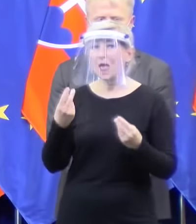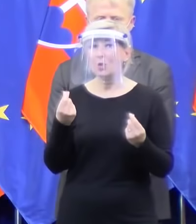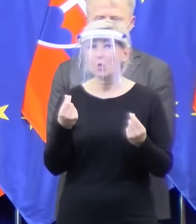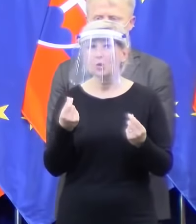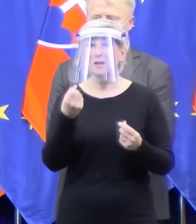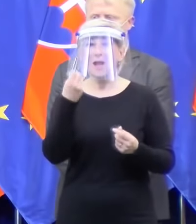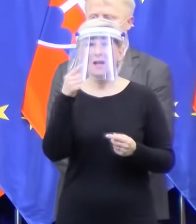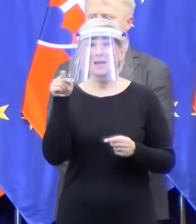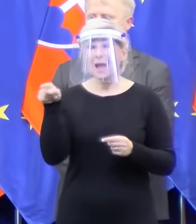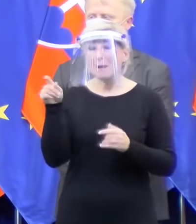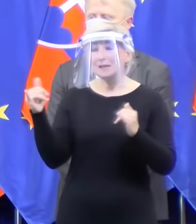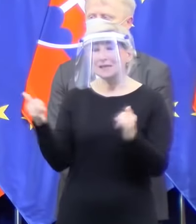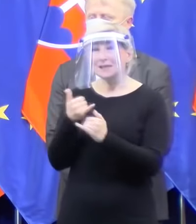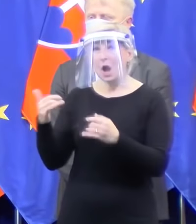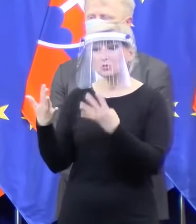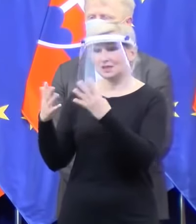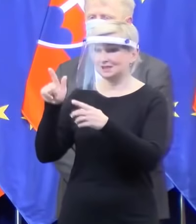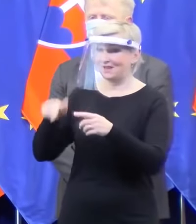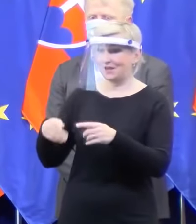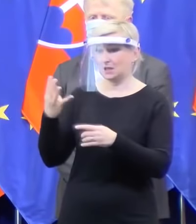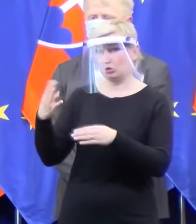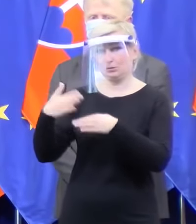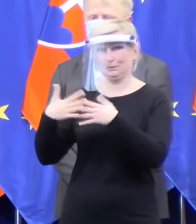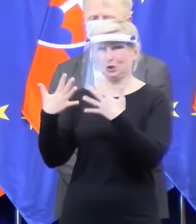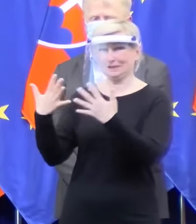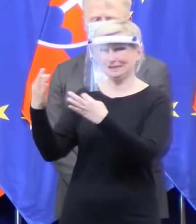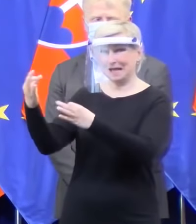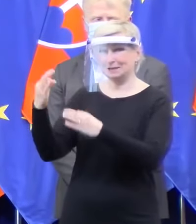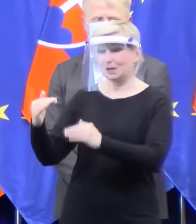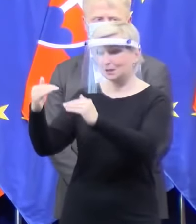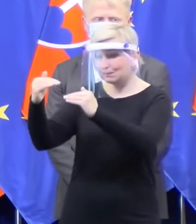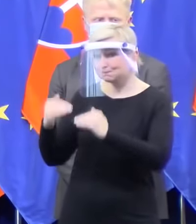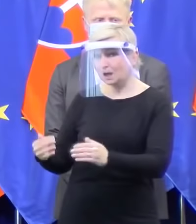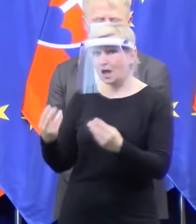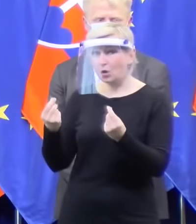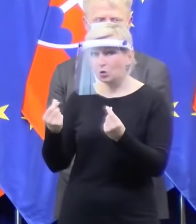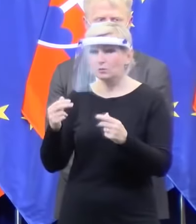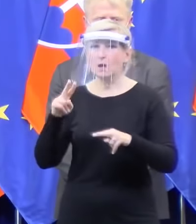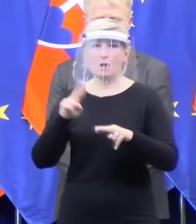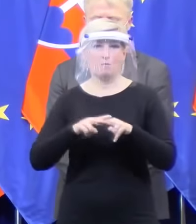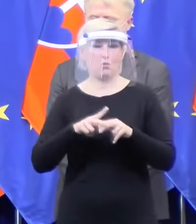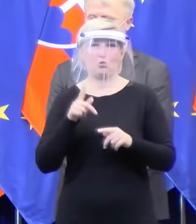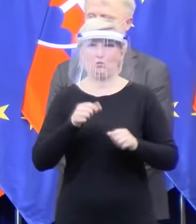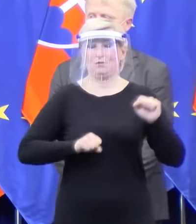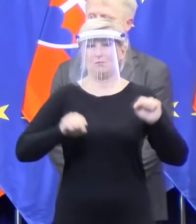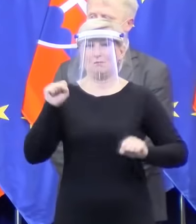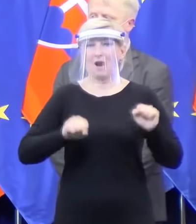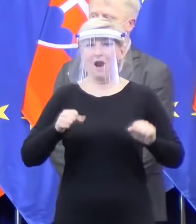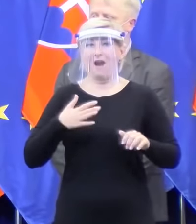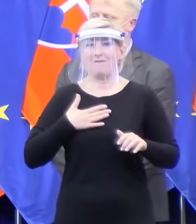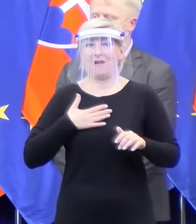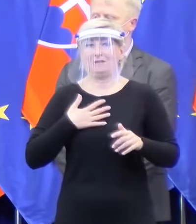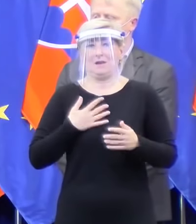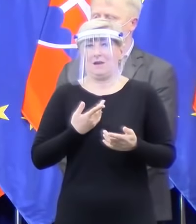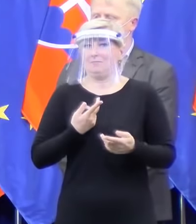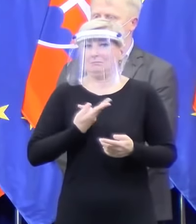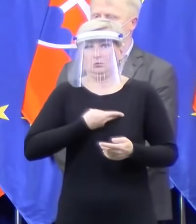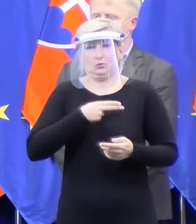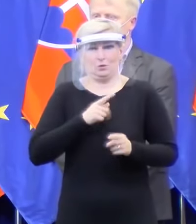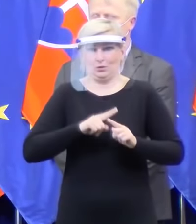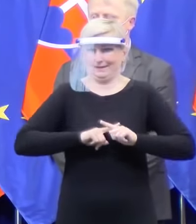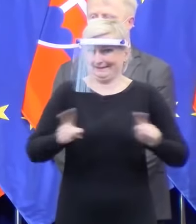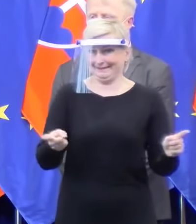10%, tak sa musíte správať úplne inak, ako keď máte pokles ekonomiky minus 2%. Takže